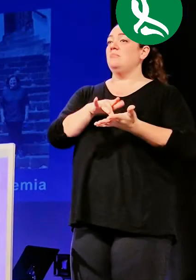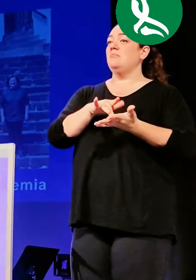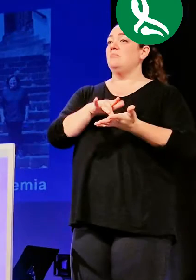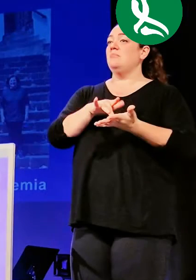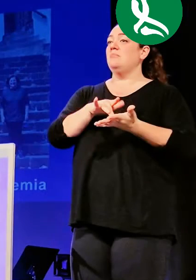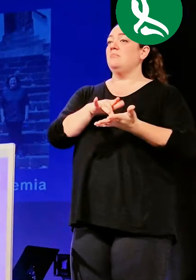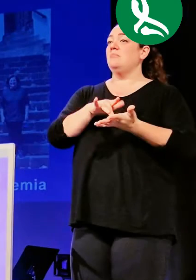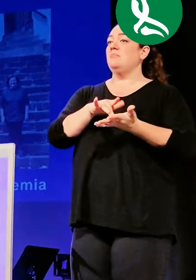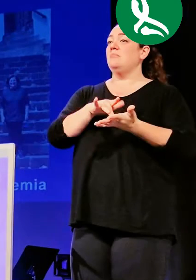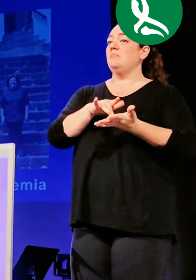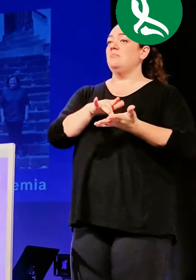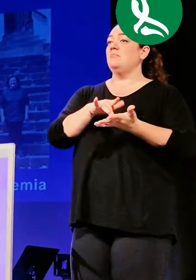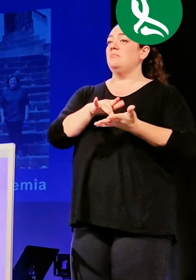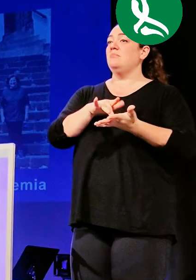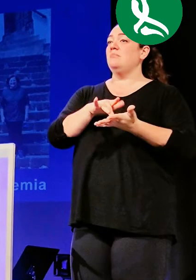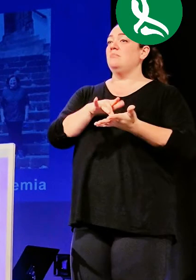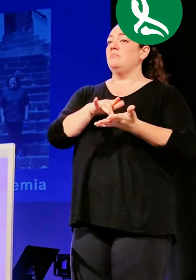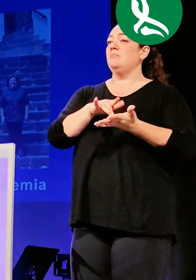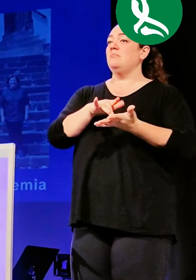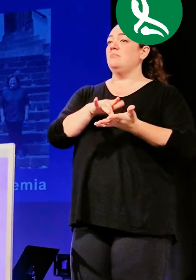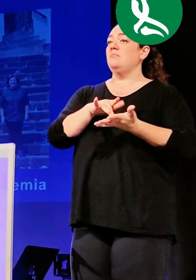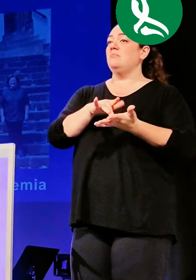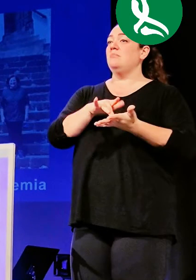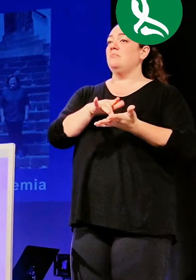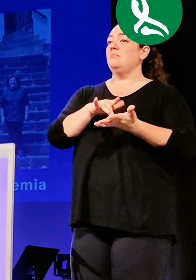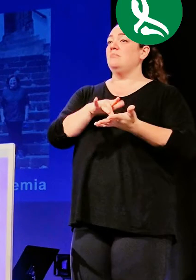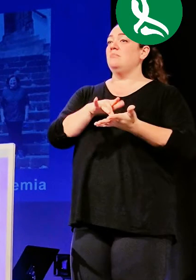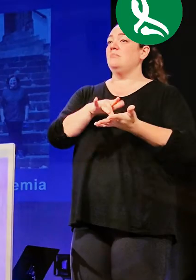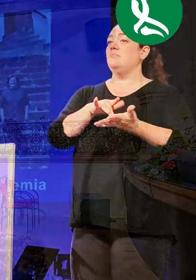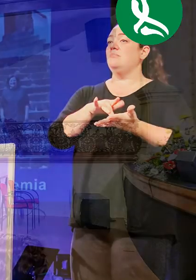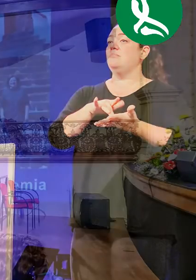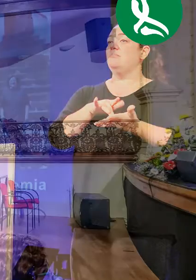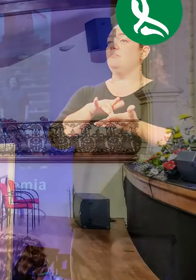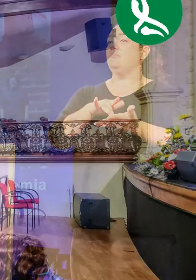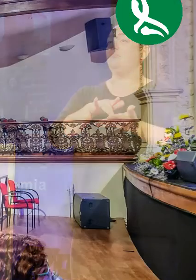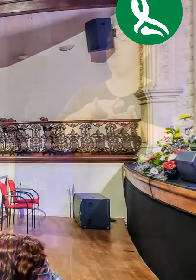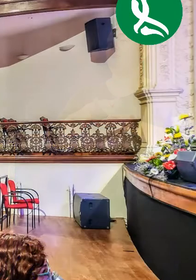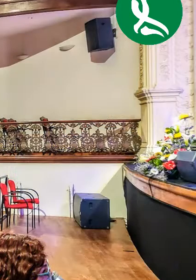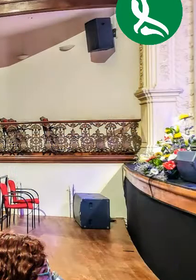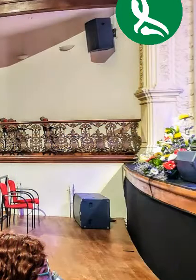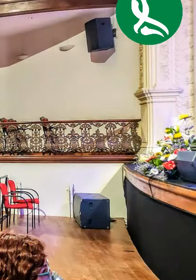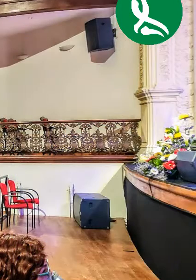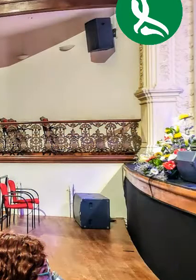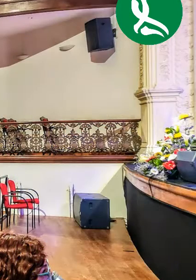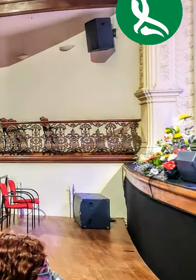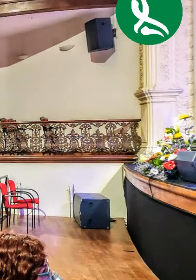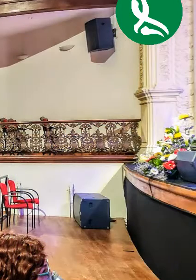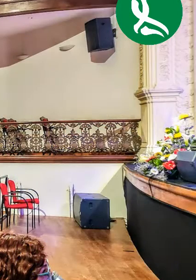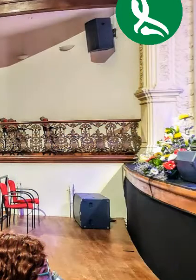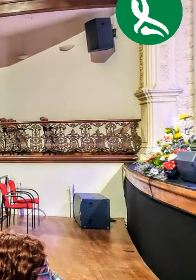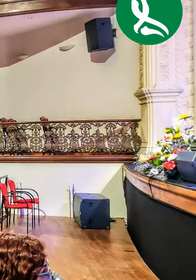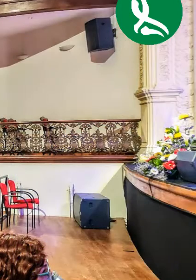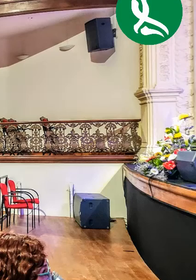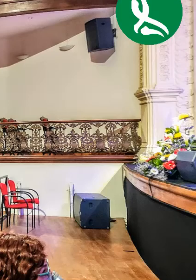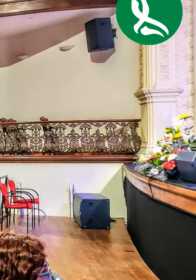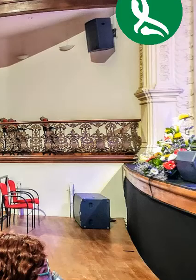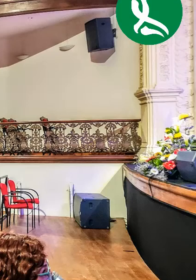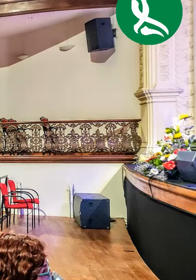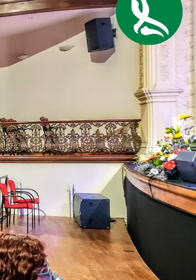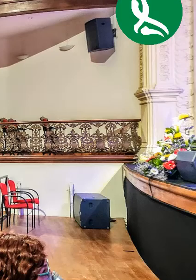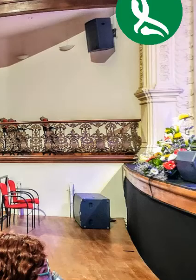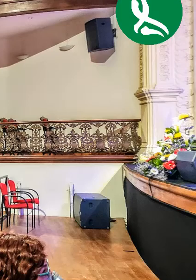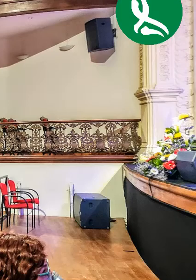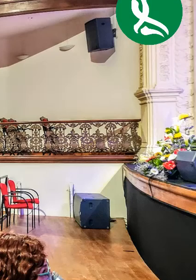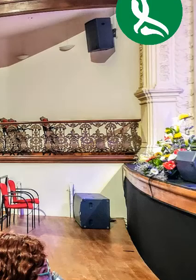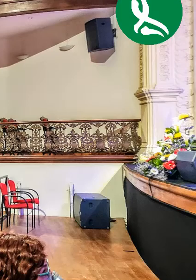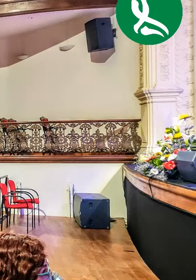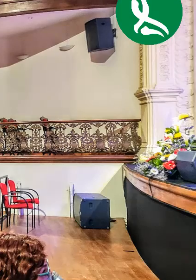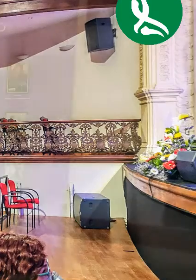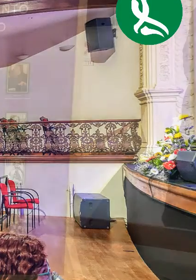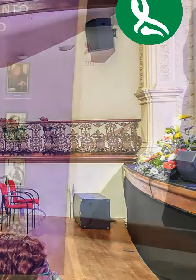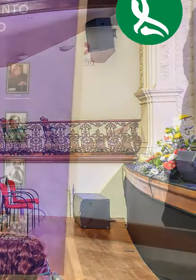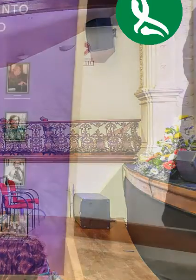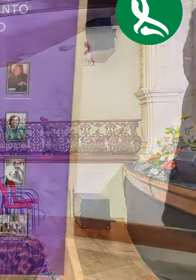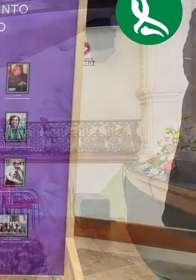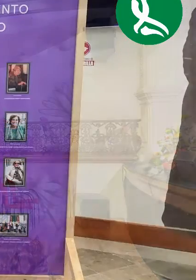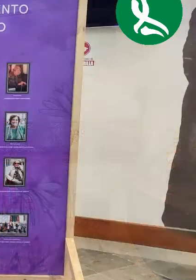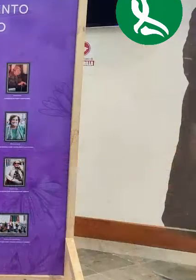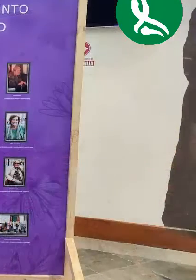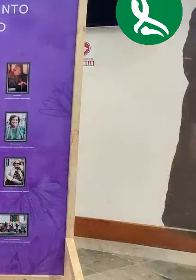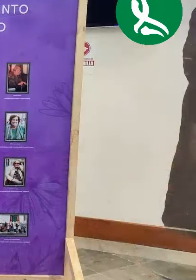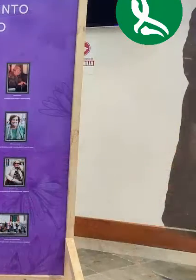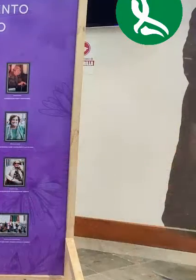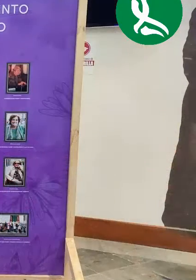para animarnos a continuar y que su testimonio contagie y acerque a nuevas generaciones que puedan seguir entregando parte de su tiempo a quienes más lo necesitan.